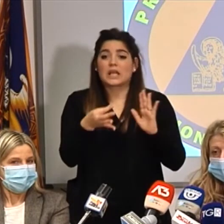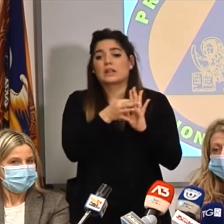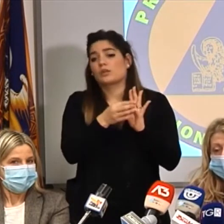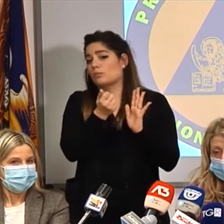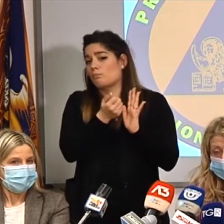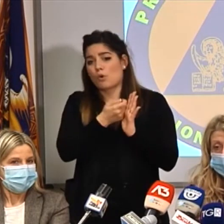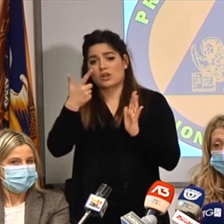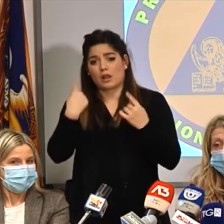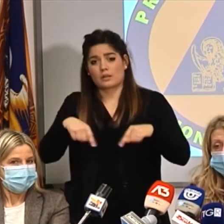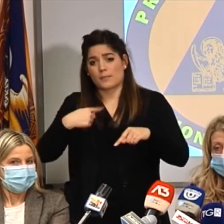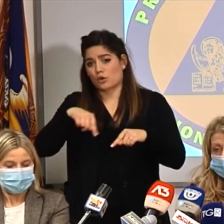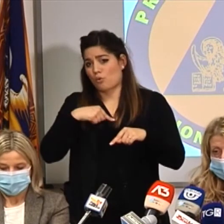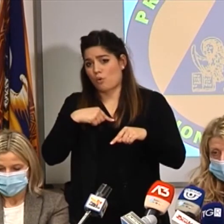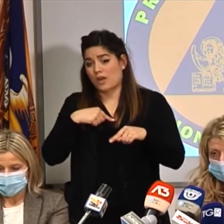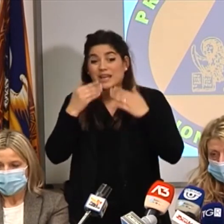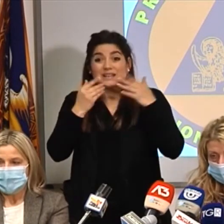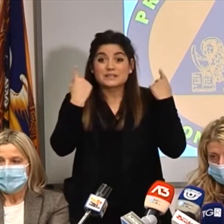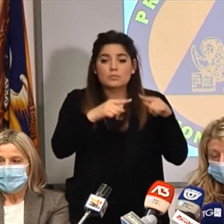molto importante e ci permette di fare delle valutazioni.